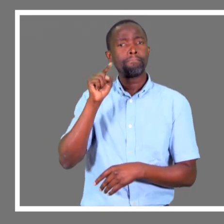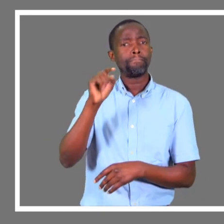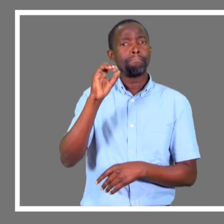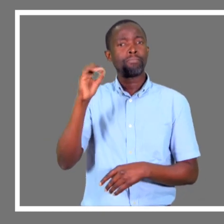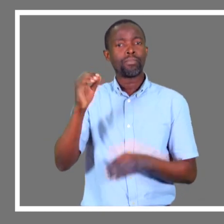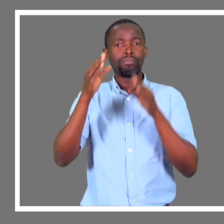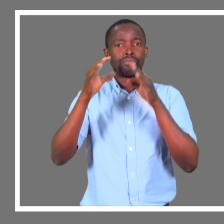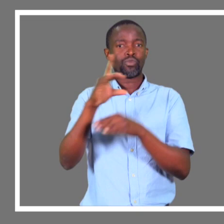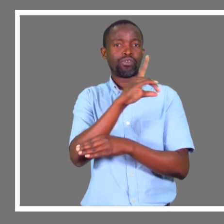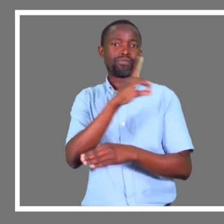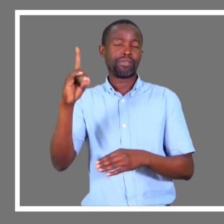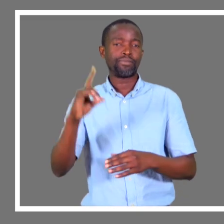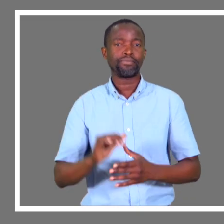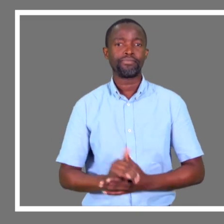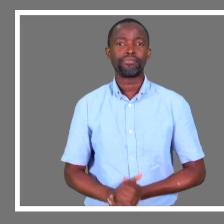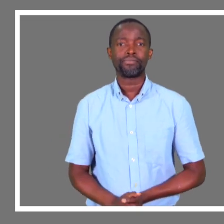pessoas com deficiência. Listo Antônio Schneider